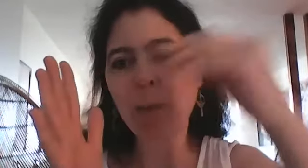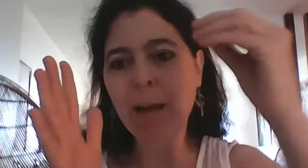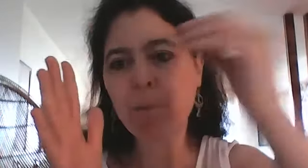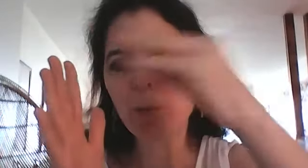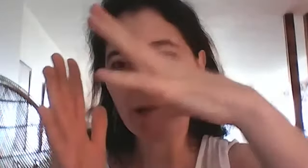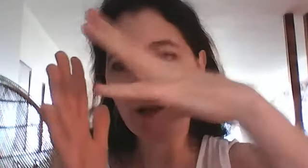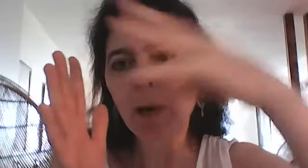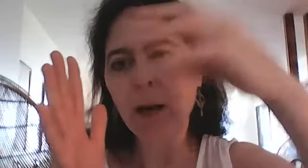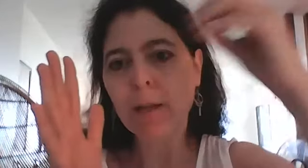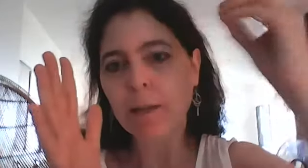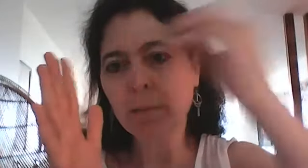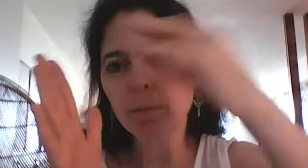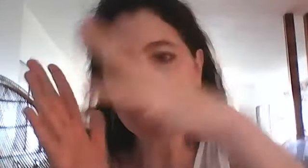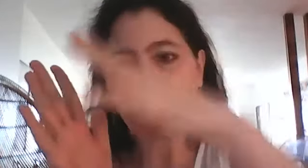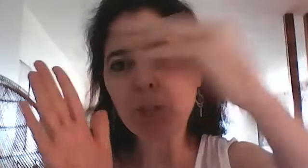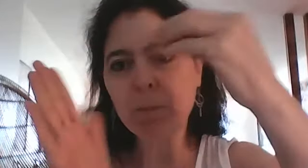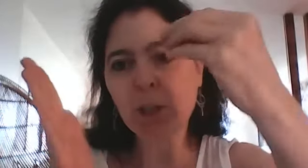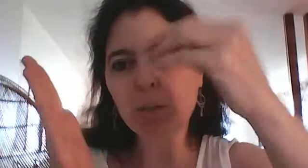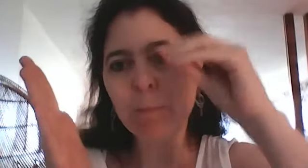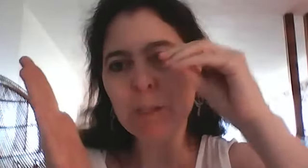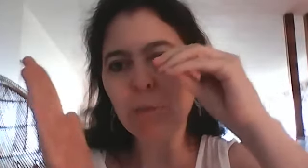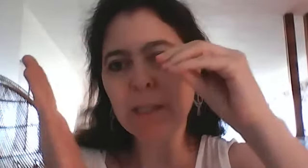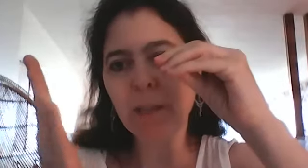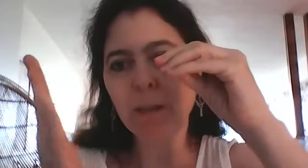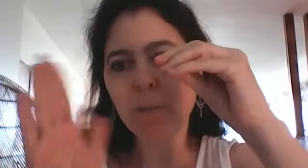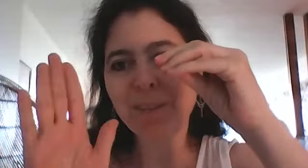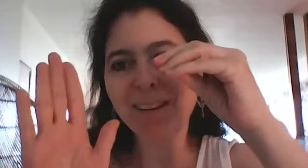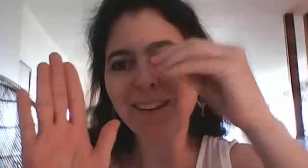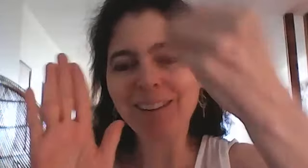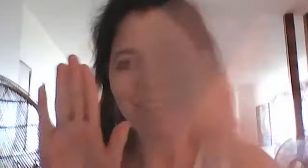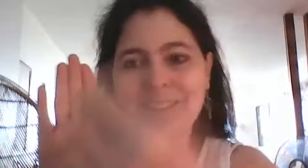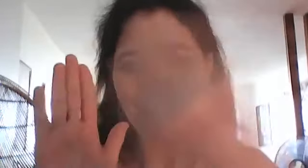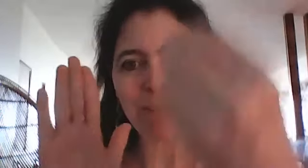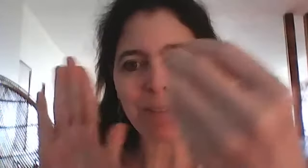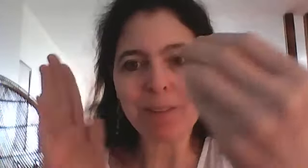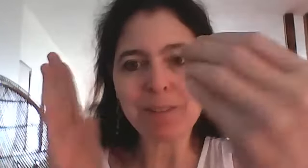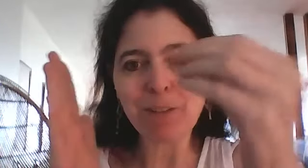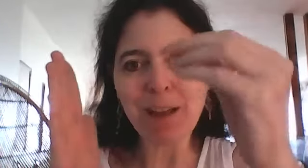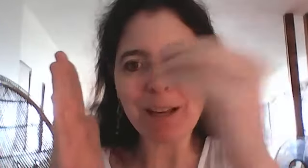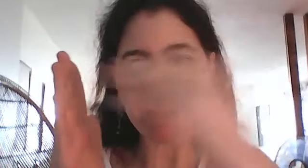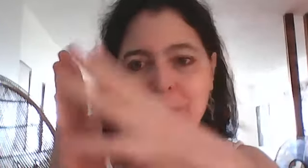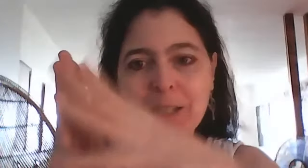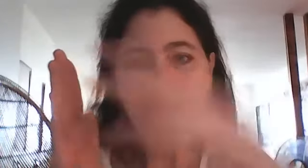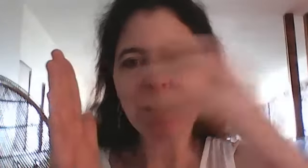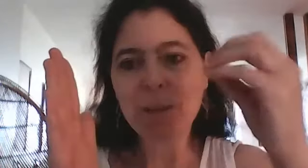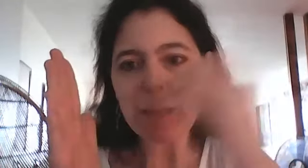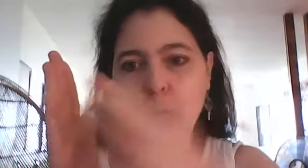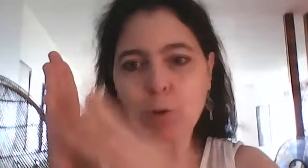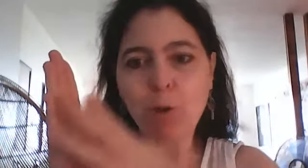parapluie des fois j'aime j'aime ça aussi le le le faire comme ça parce qu'on on